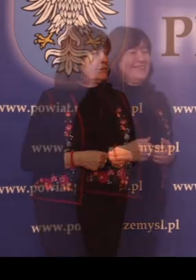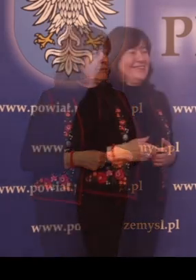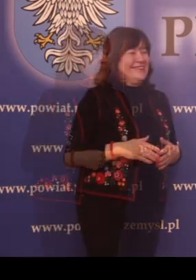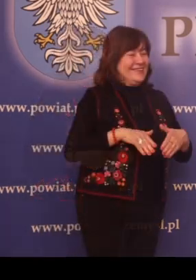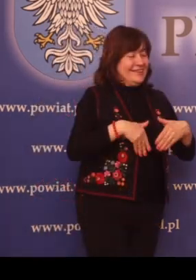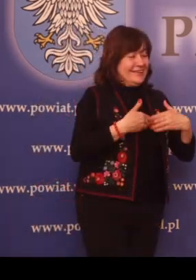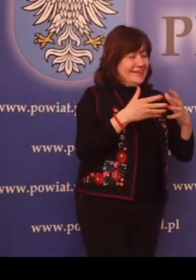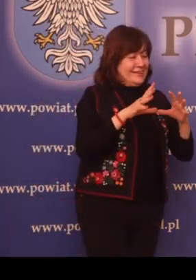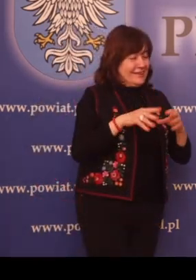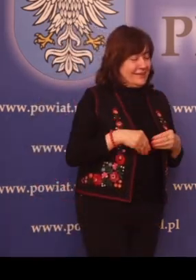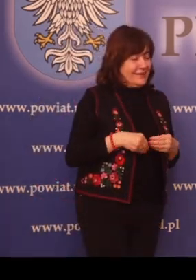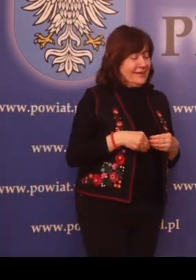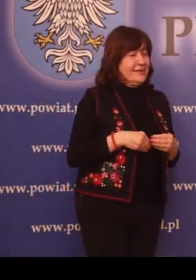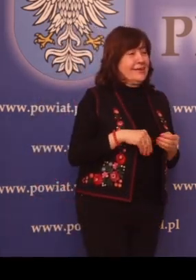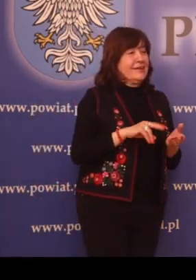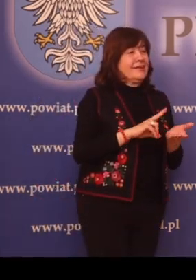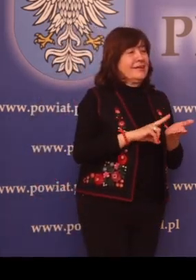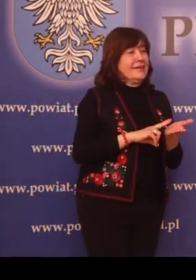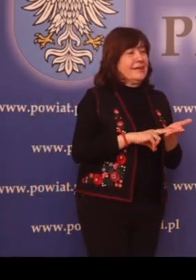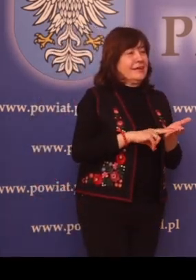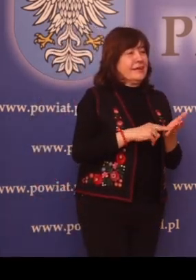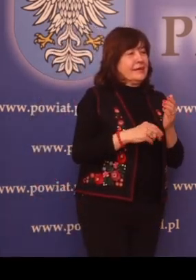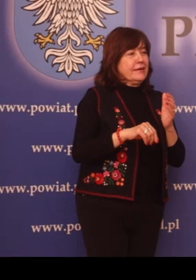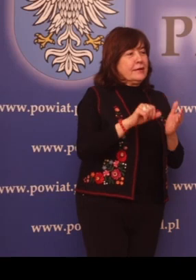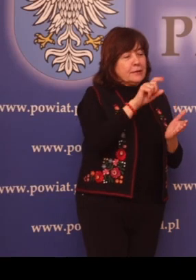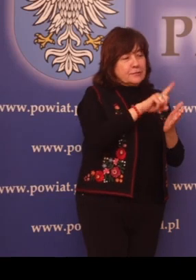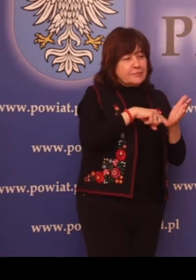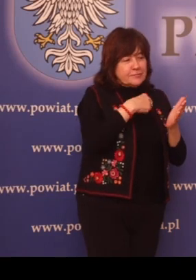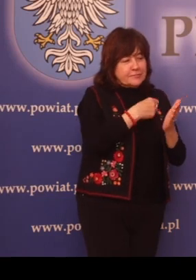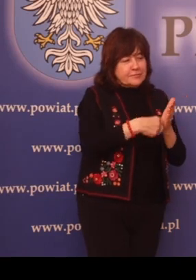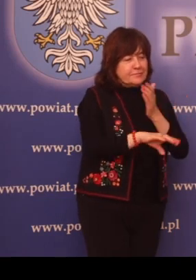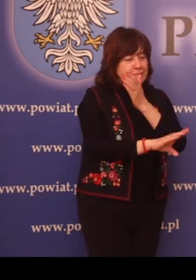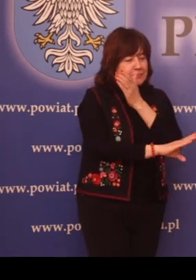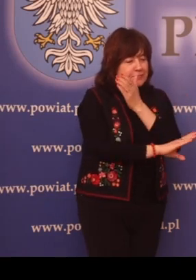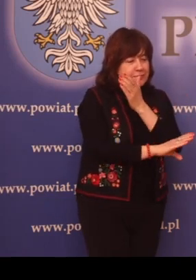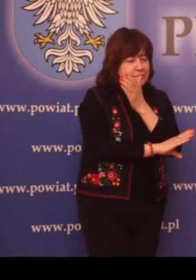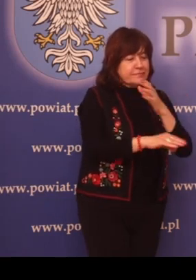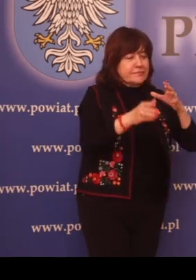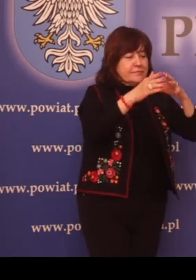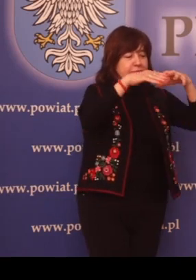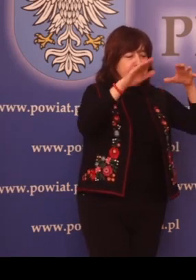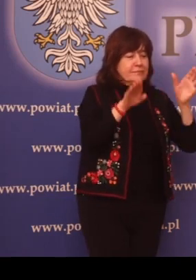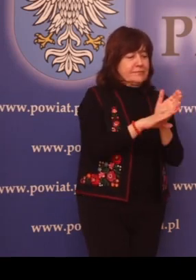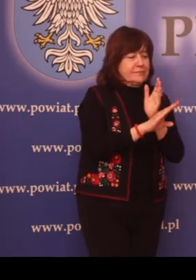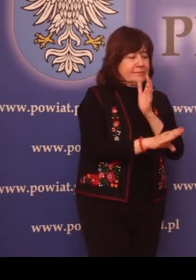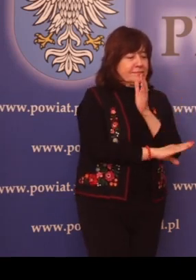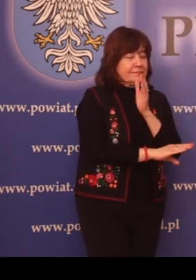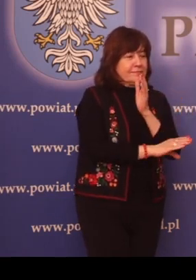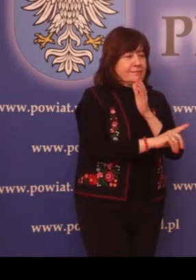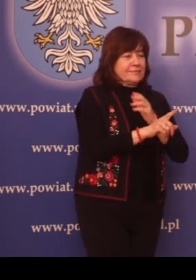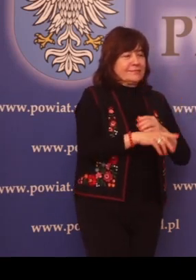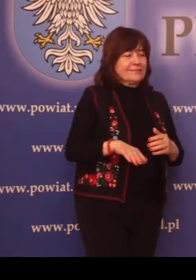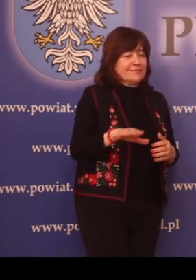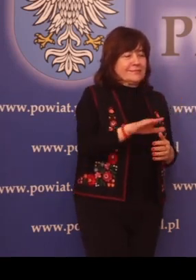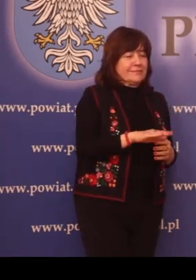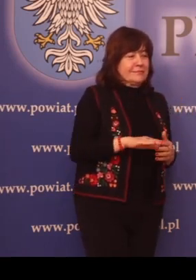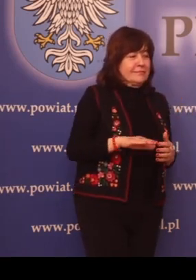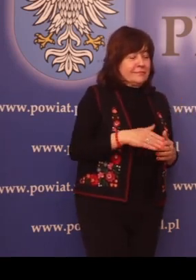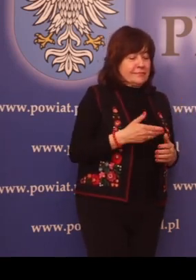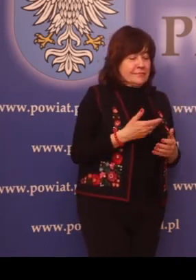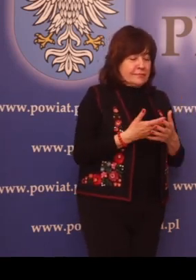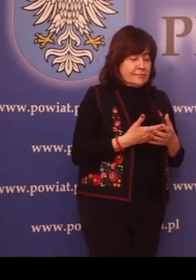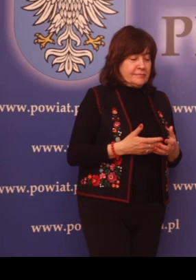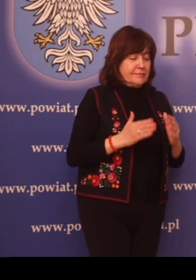Wydawanie zezwoleń na usunięcie drzew lub krzewów z terenu nieruchomości będących